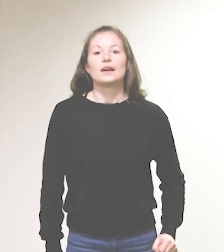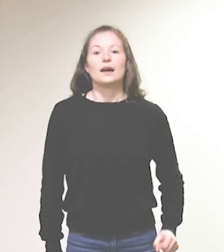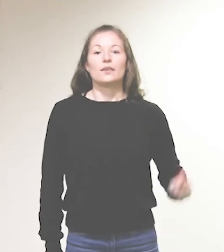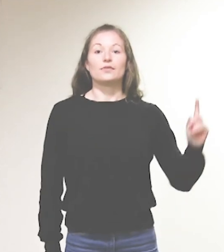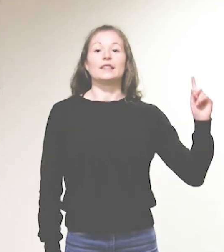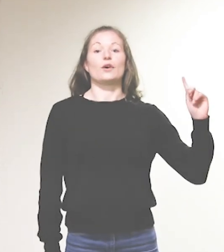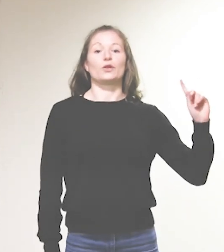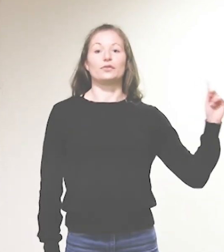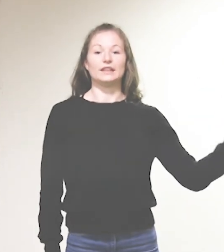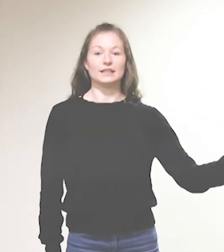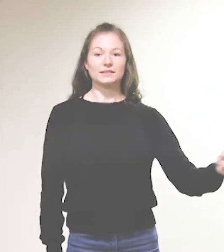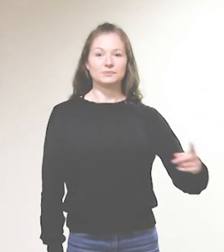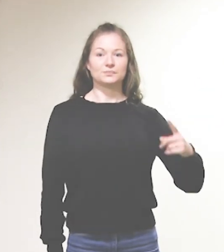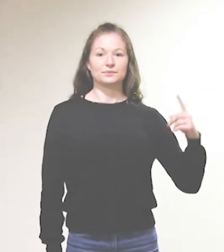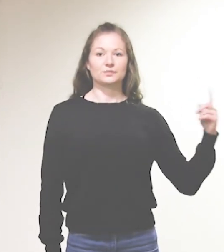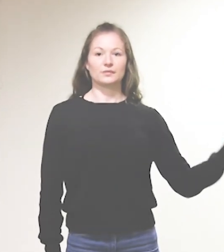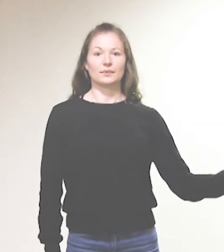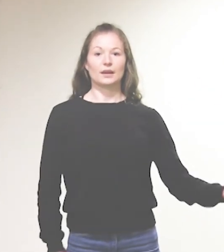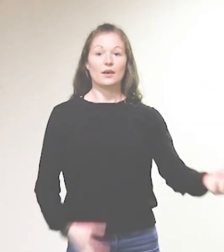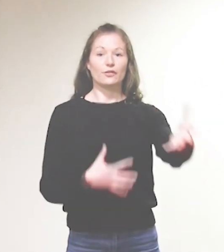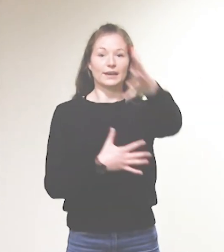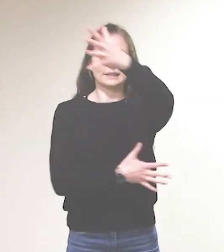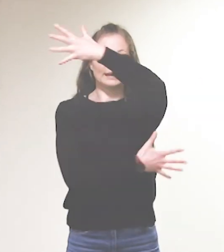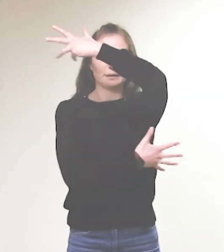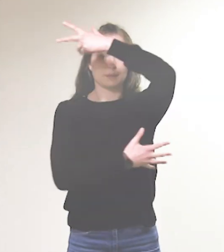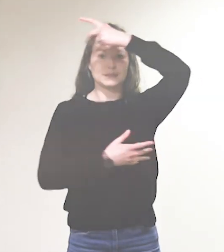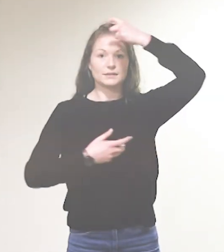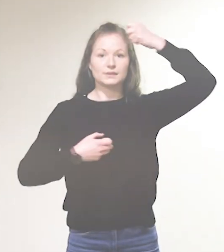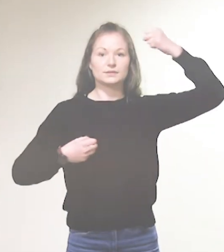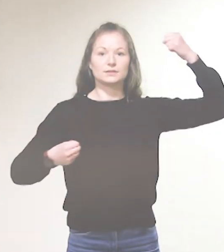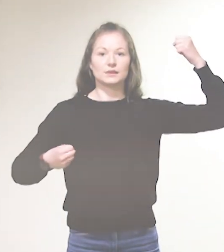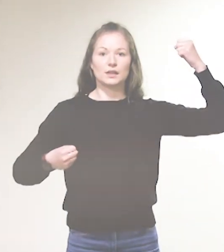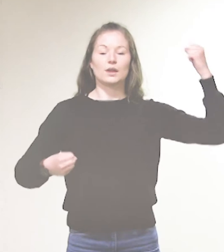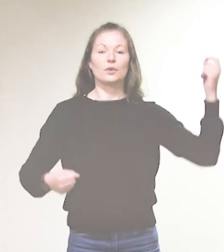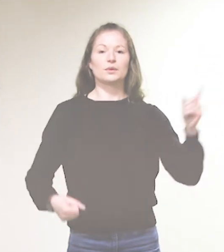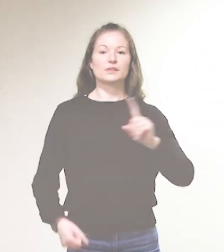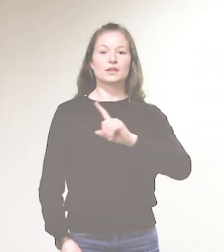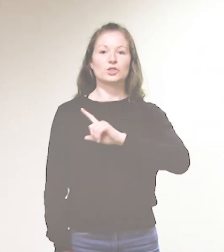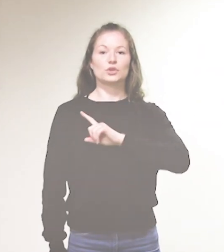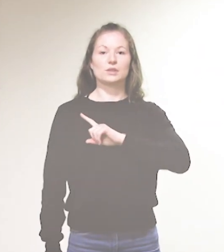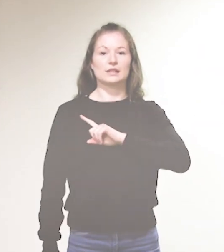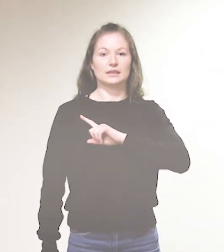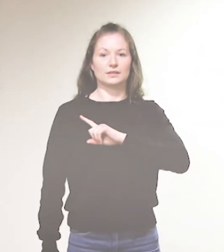Wie auch wir vergeben unseren Schuldigern.